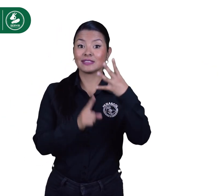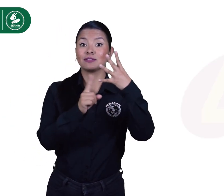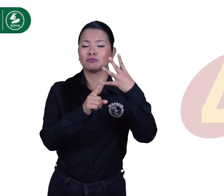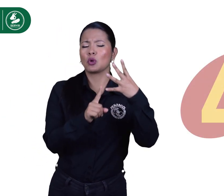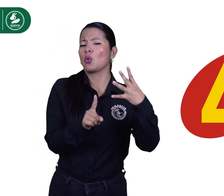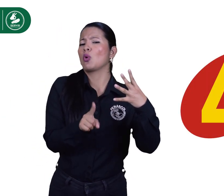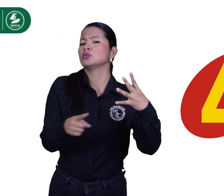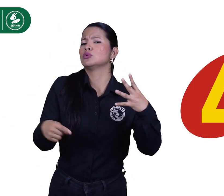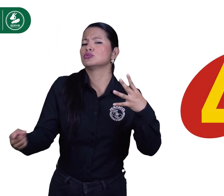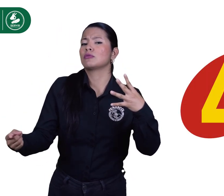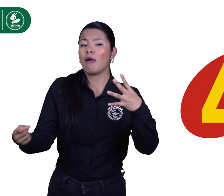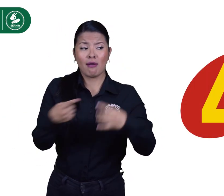Otros.